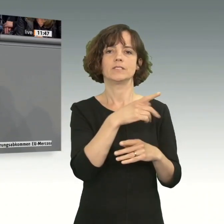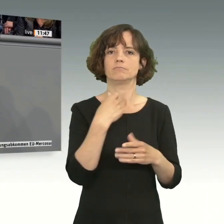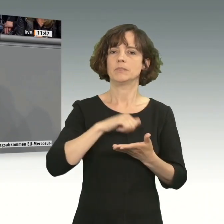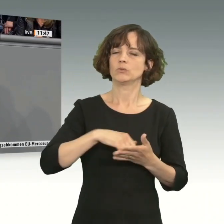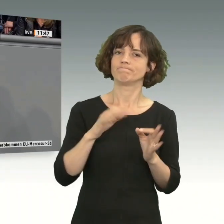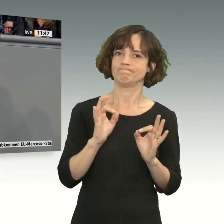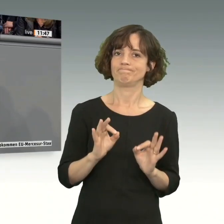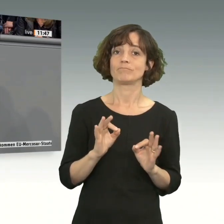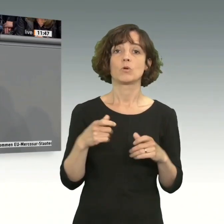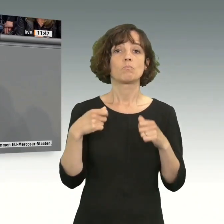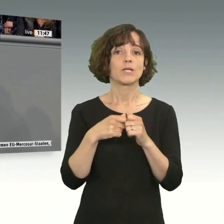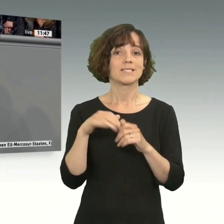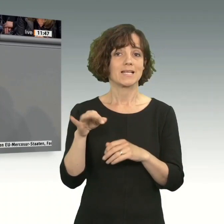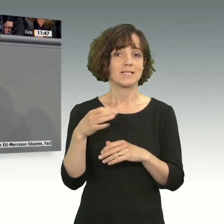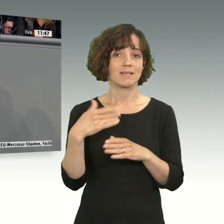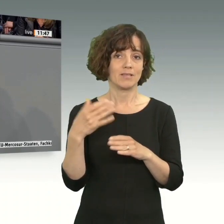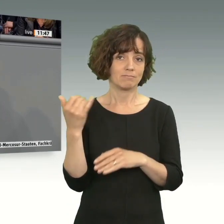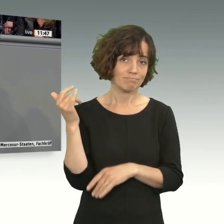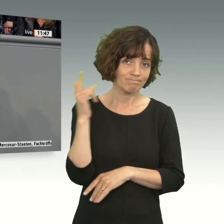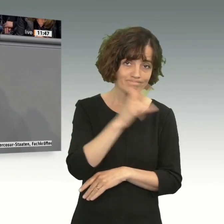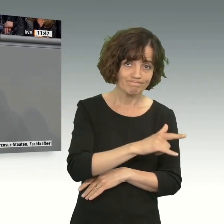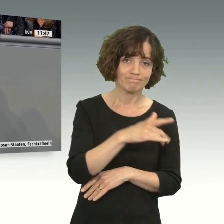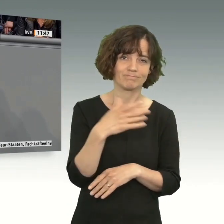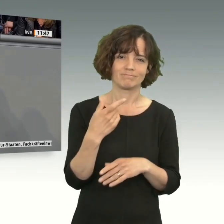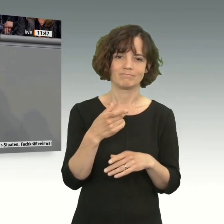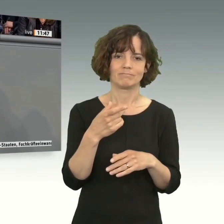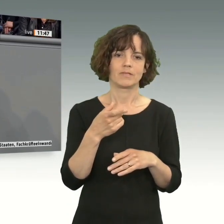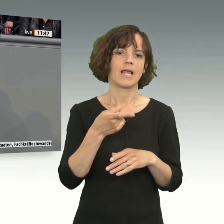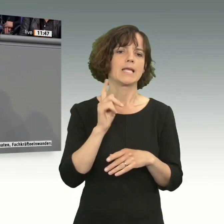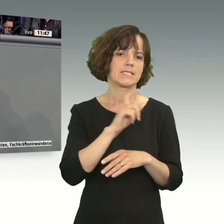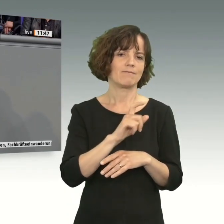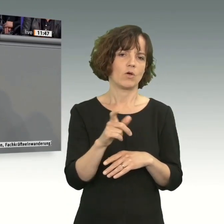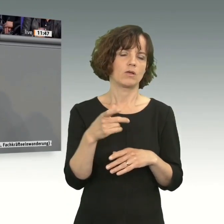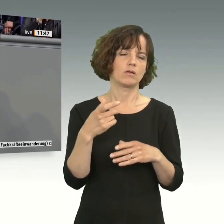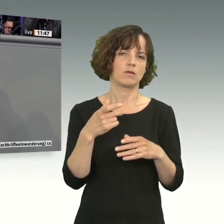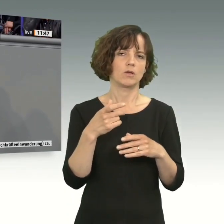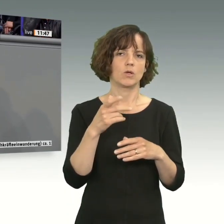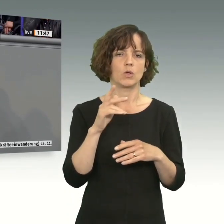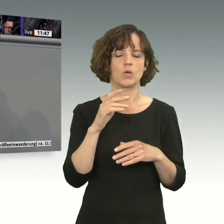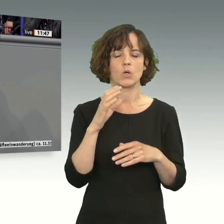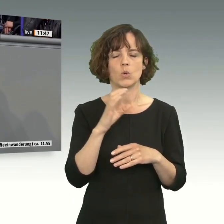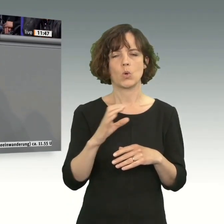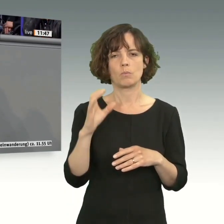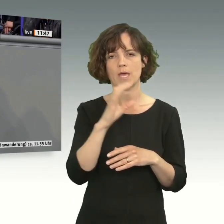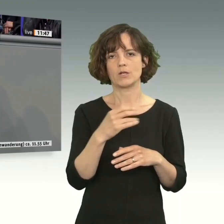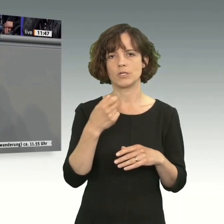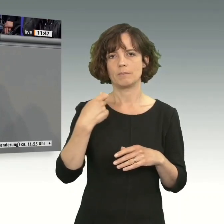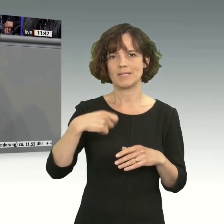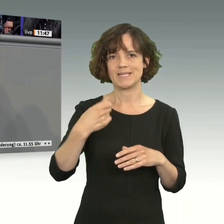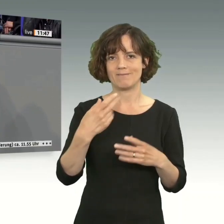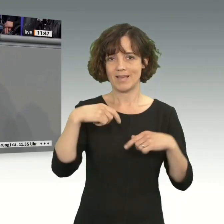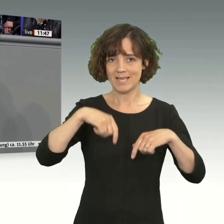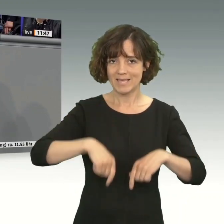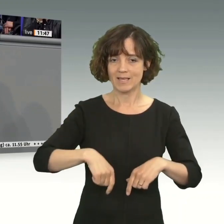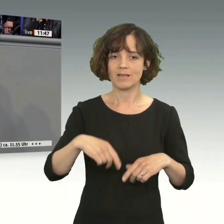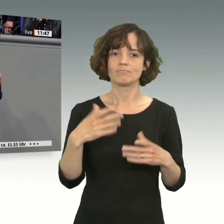Der Bundeskanzler war vor Ort. Diese Woche war der kolumbianische, letzte Woche war der kolumbianische Präsident hier. Die EU-Kommission und